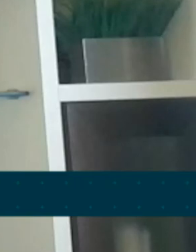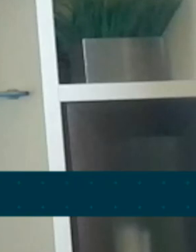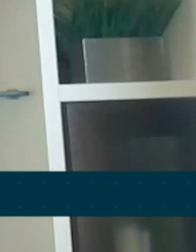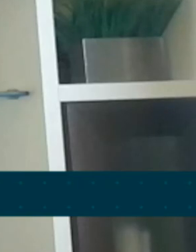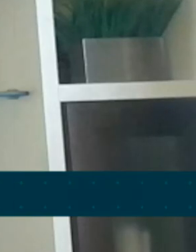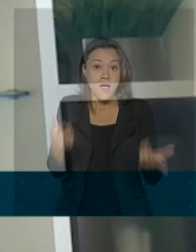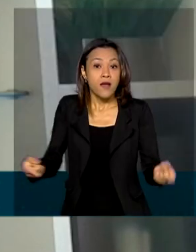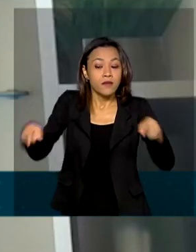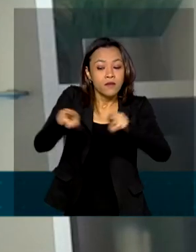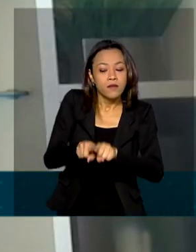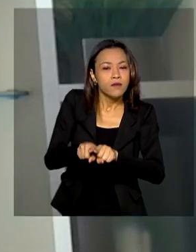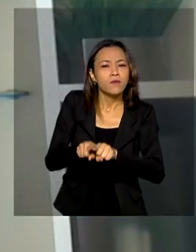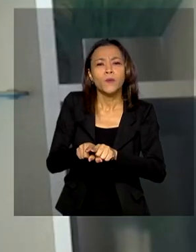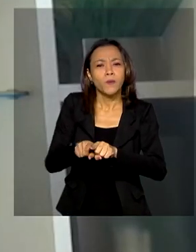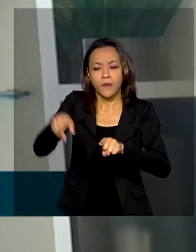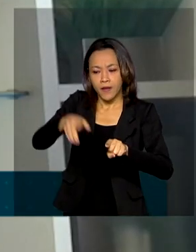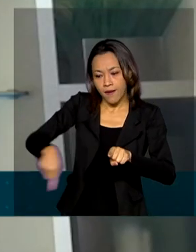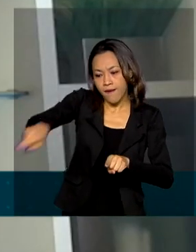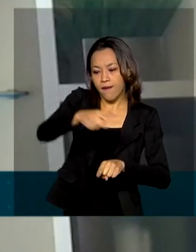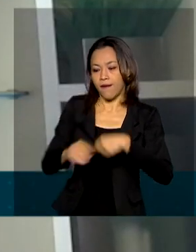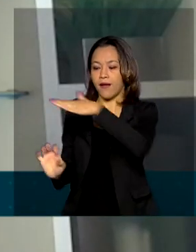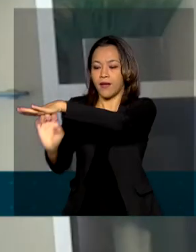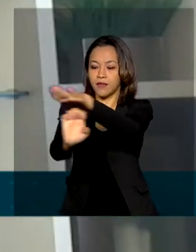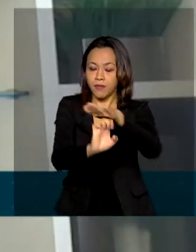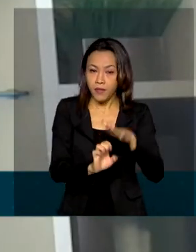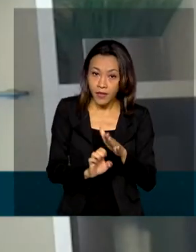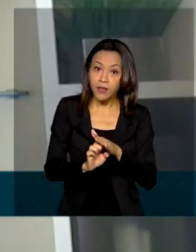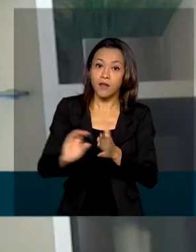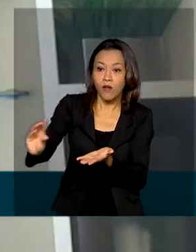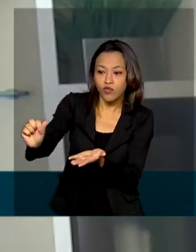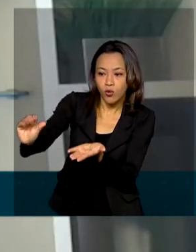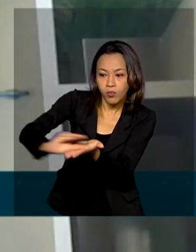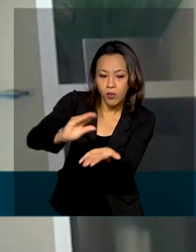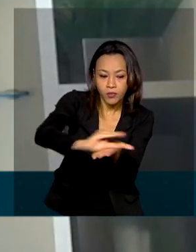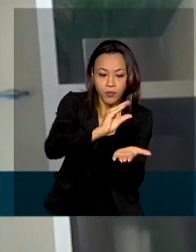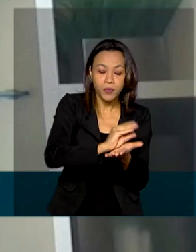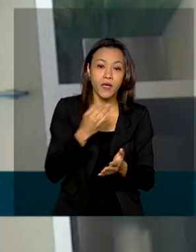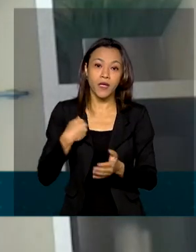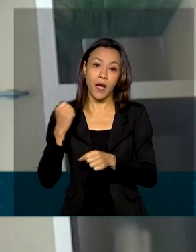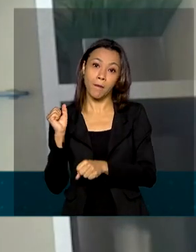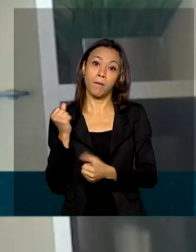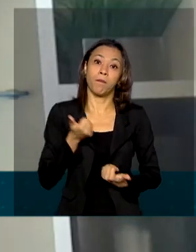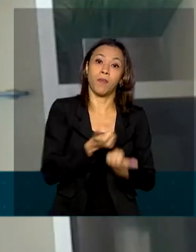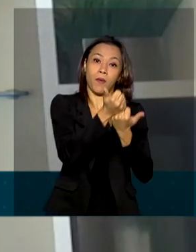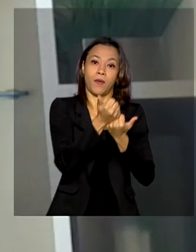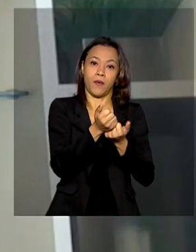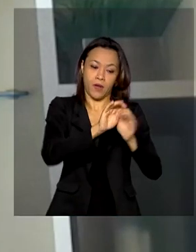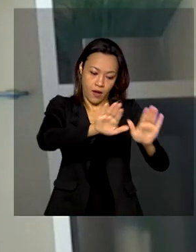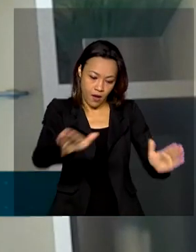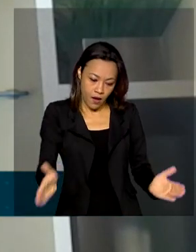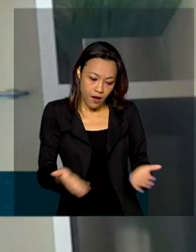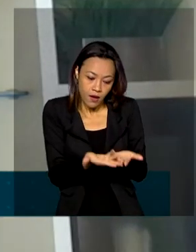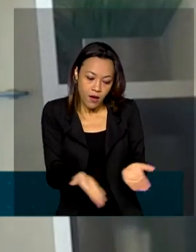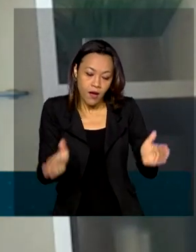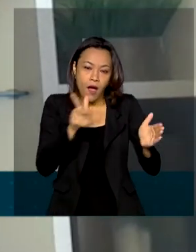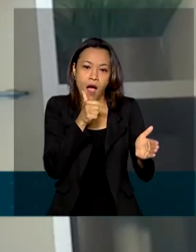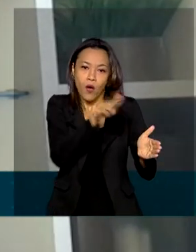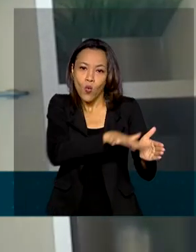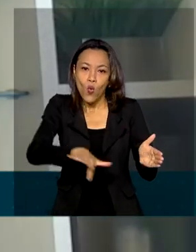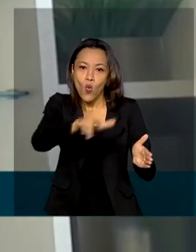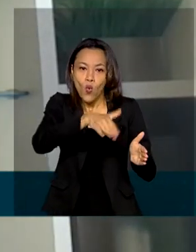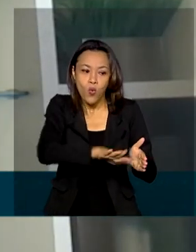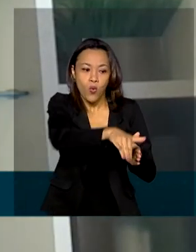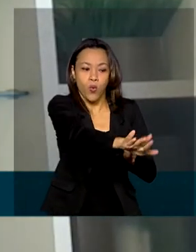parcerias, as empresas financiam e cooperam na revitalização de bacias hidrográficas. O meio corporativo sabe que